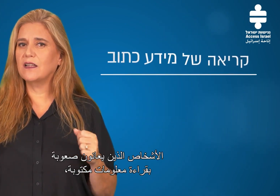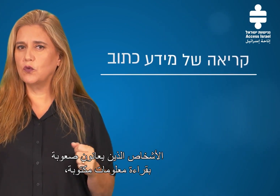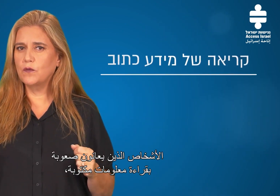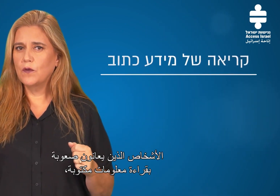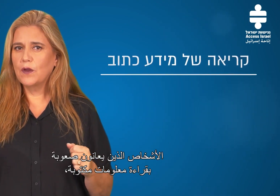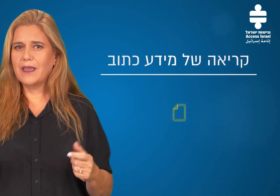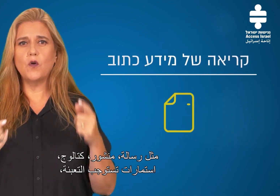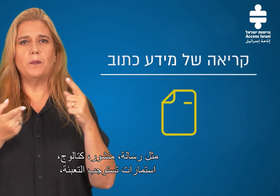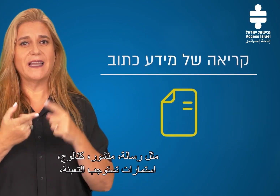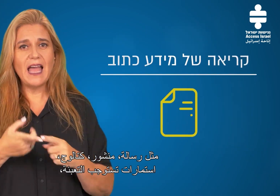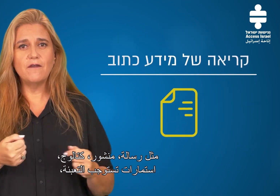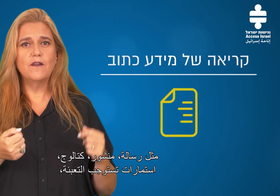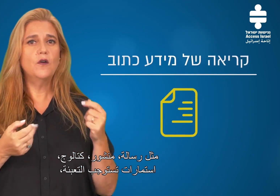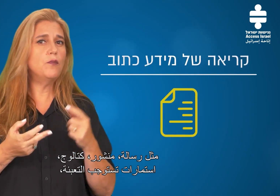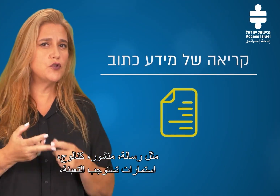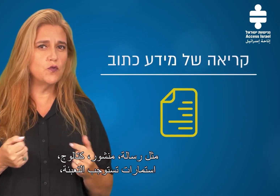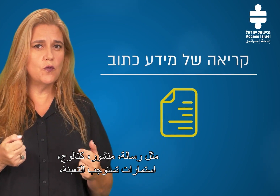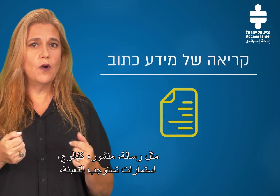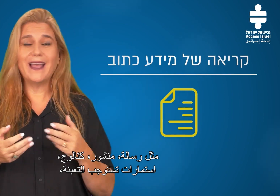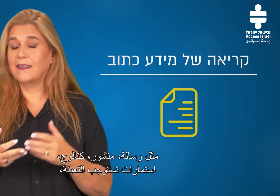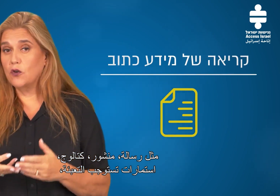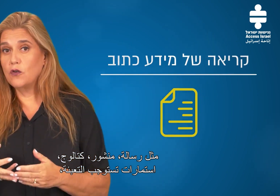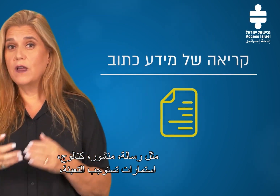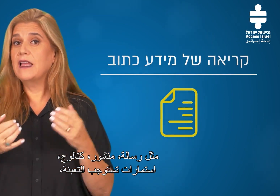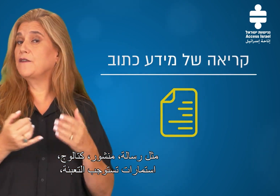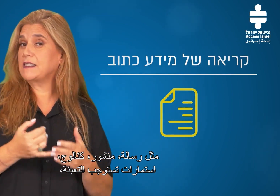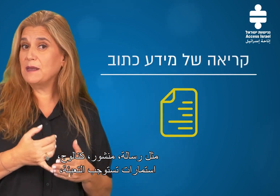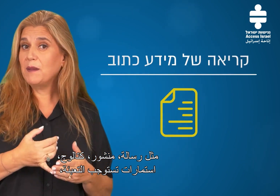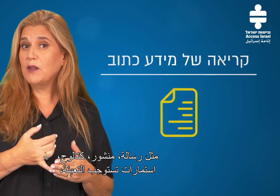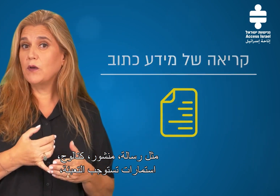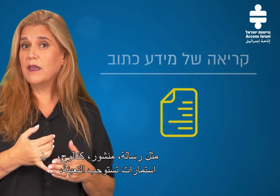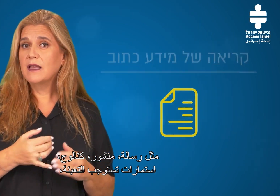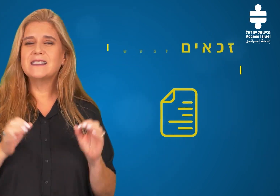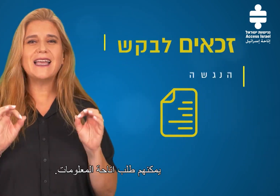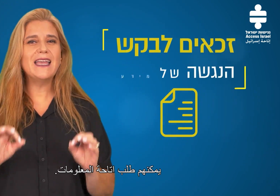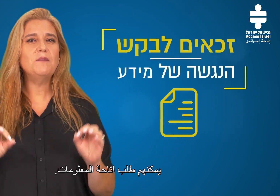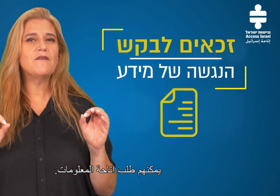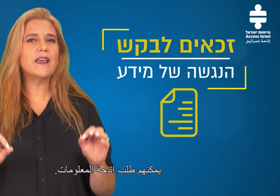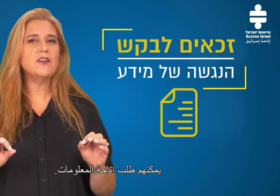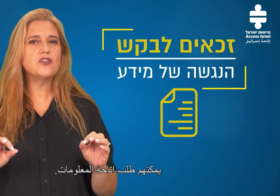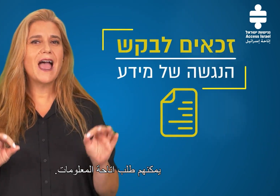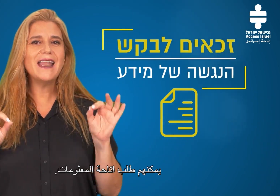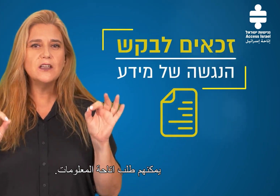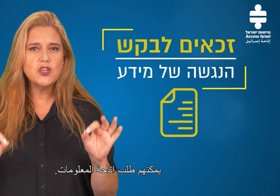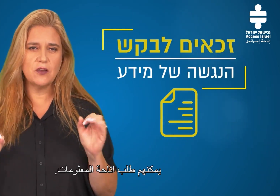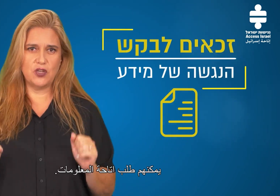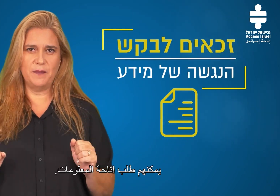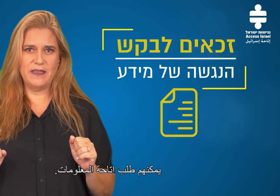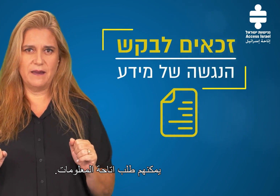כתוב, כגון מכתב, פרושור, קטלוג, תפסים למילוי, זכאים לבקש, הנגשה של המידע.